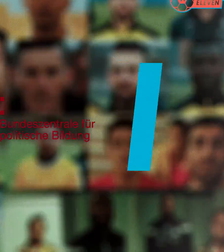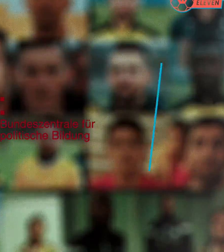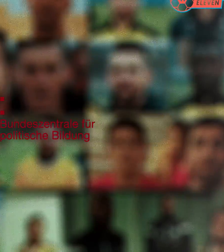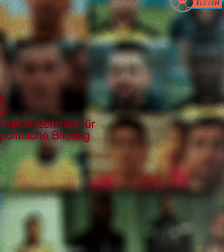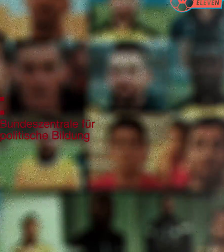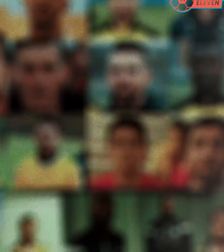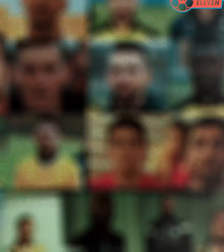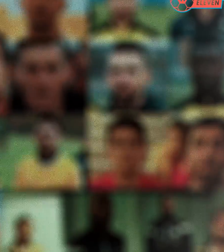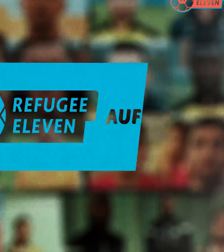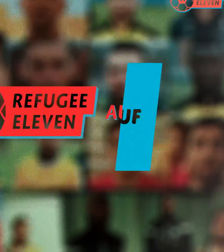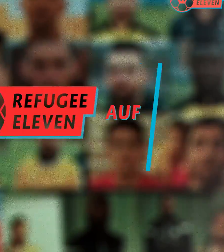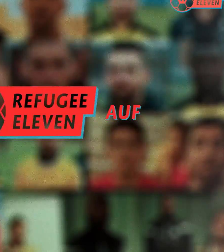genau. Ja, genau.